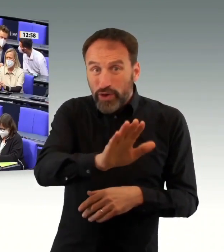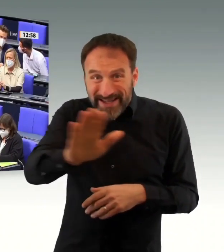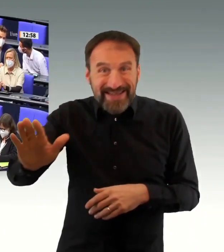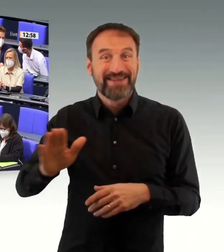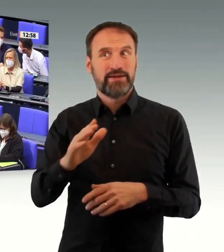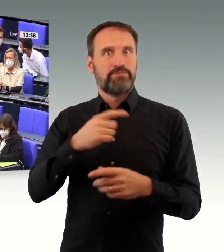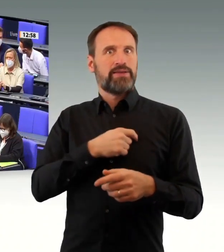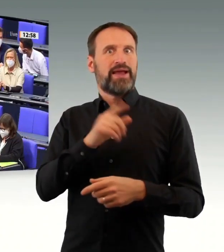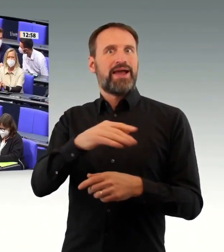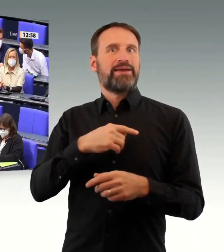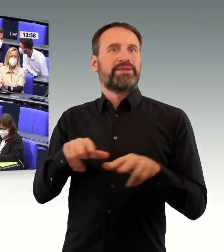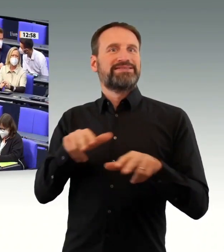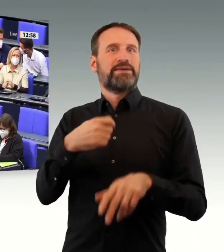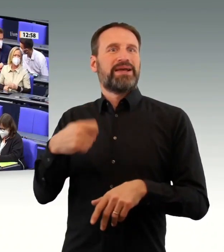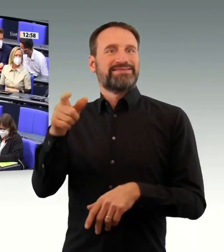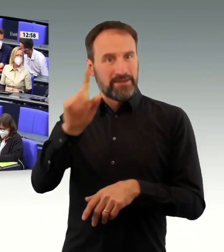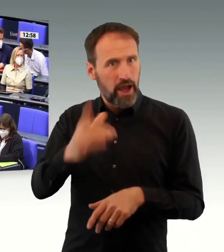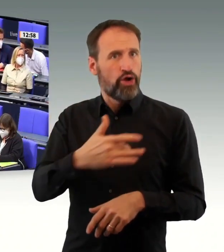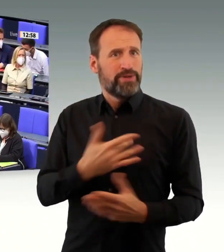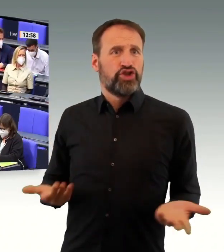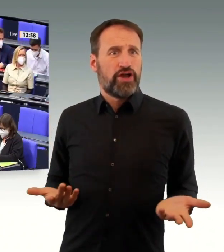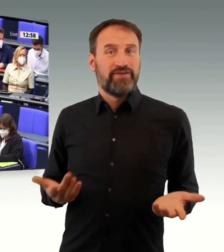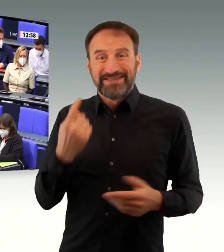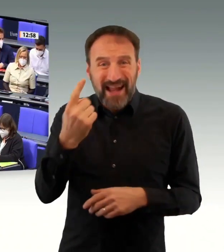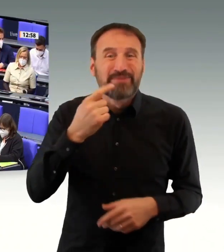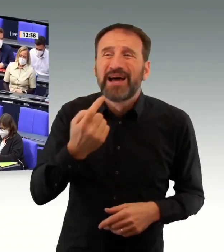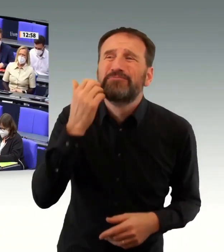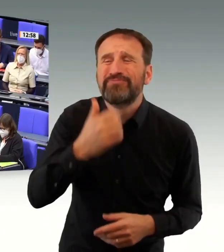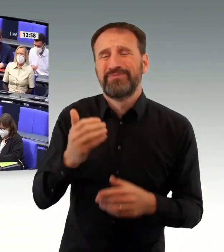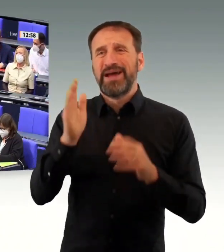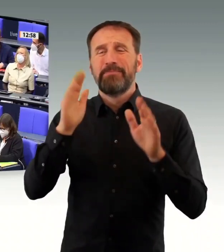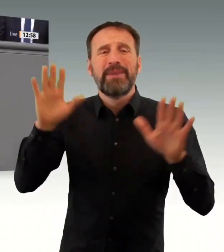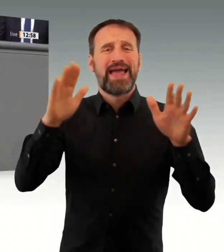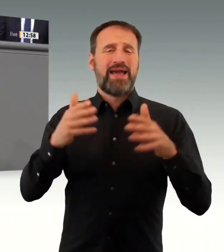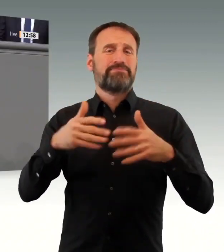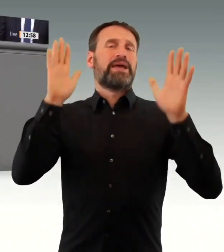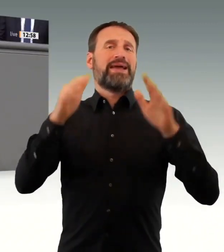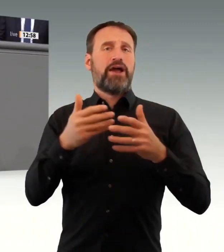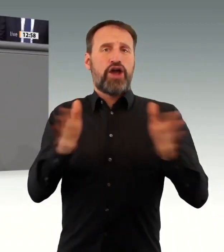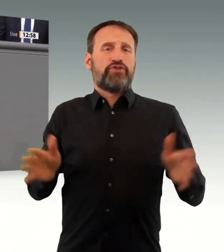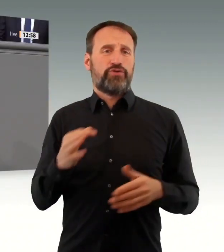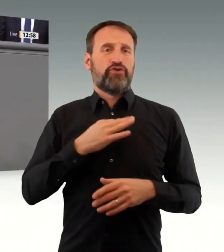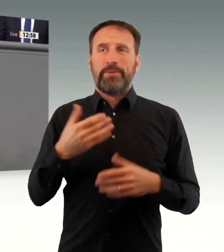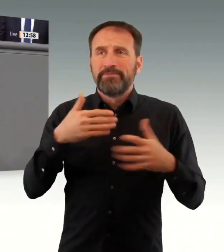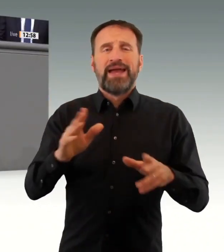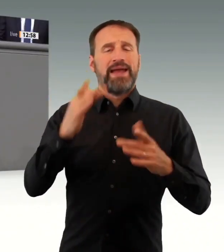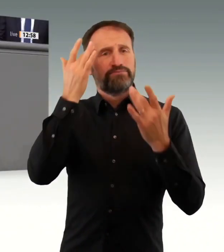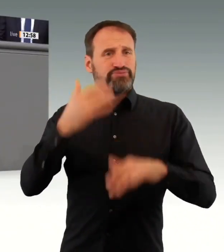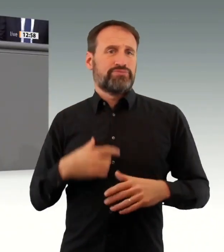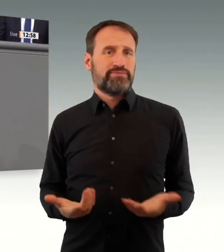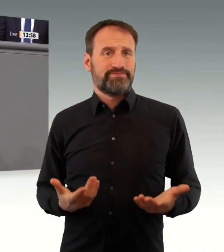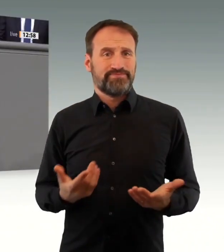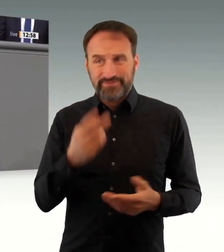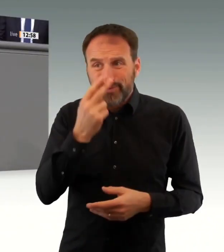Warum gibt es nicht auch eine bereichsspezifische Impfnachweispflicht für diejenigen, die in Kindergärten und in Schulen